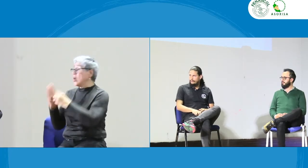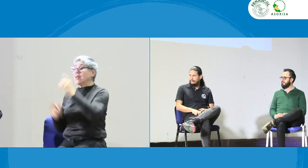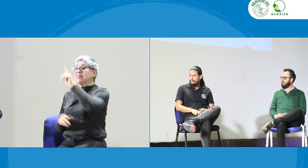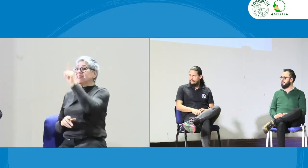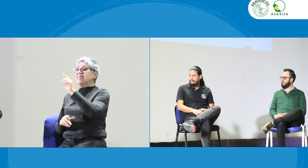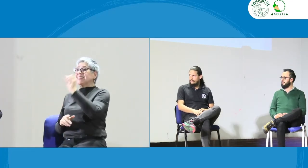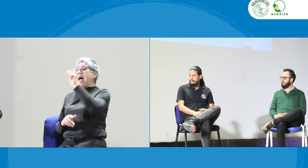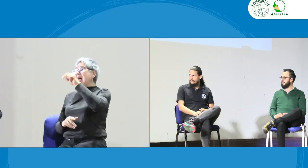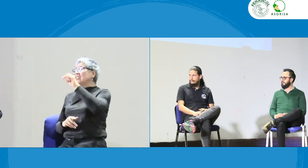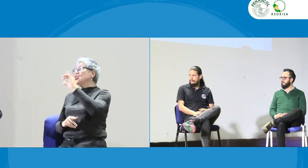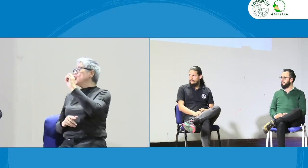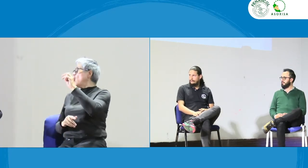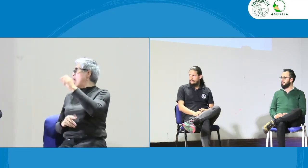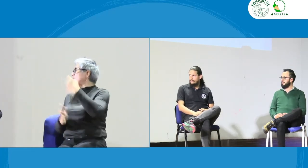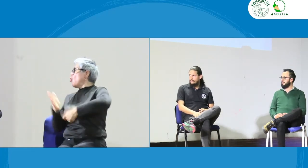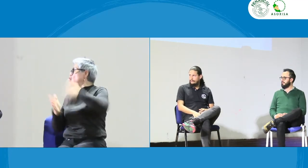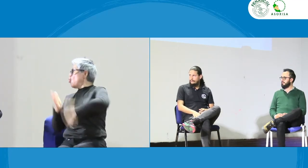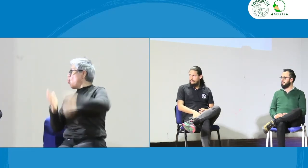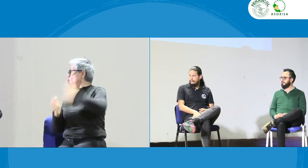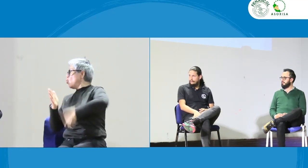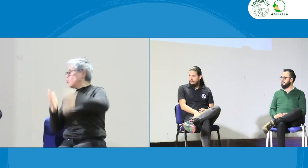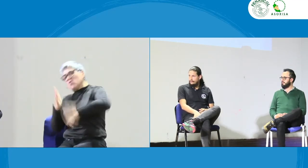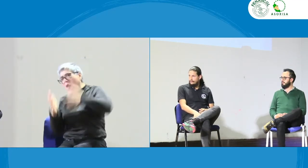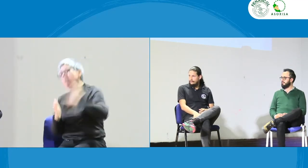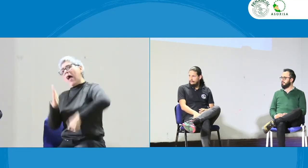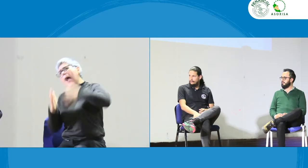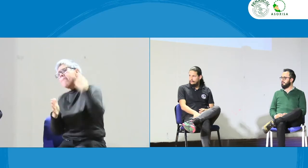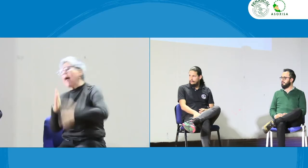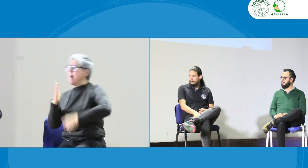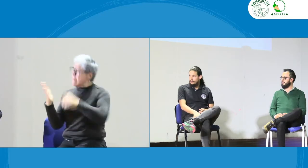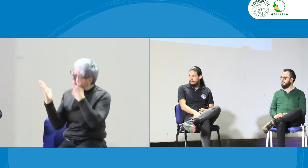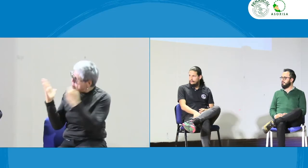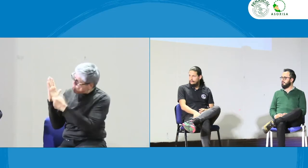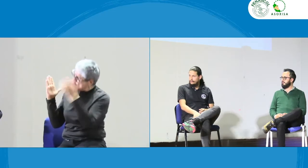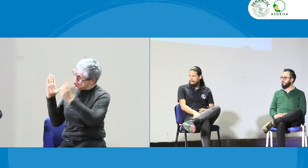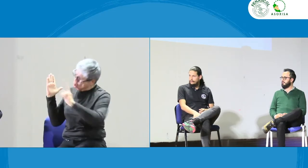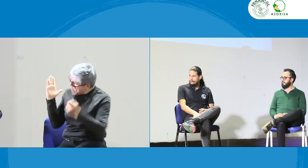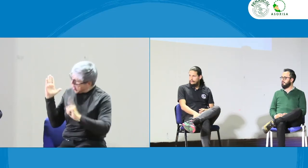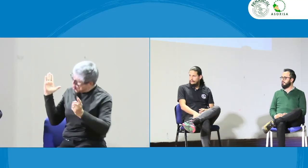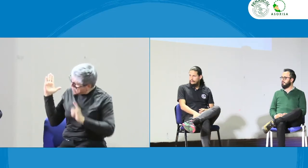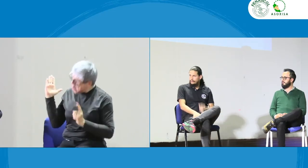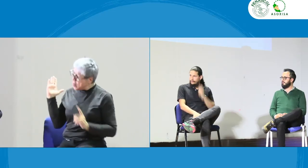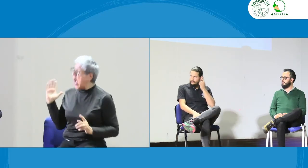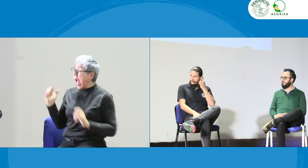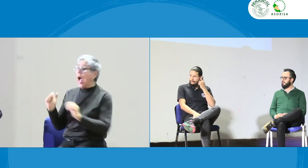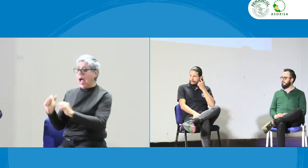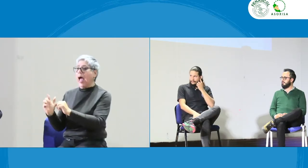haya un documento sancionatorio y